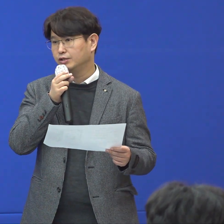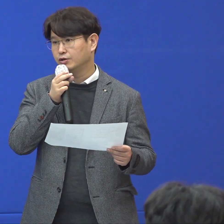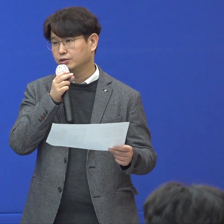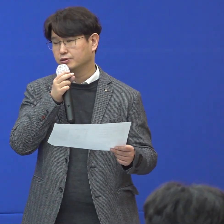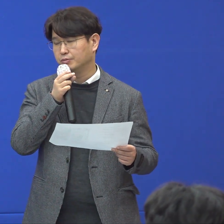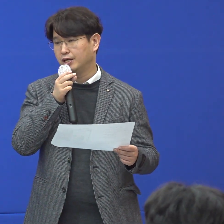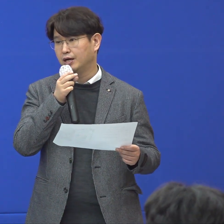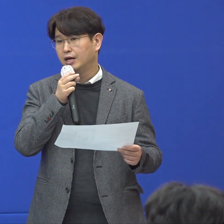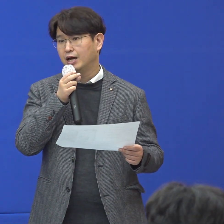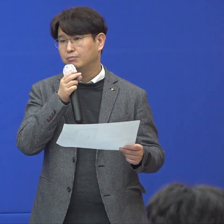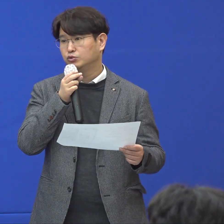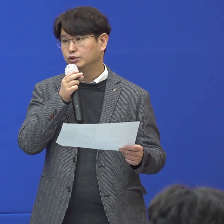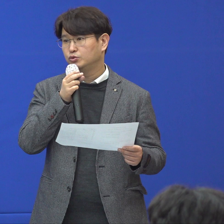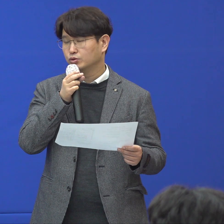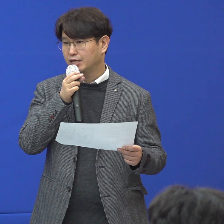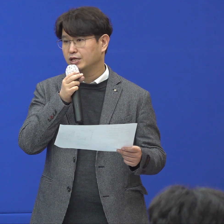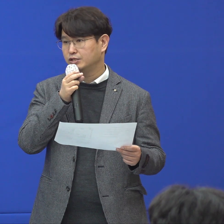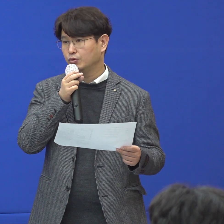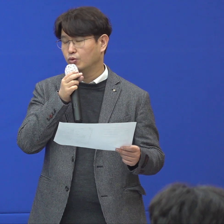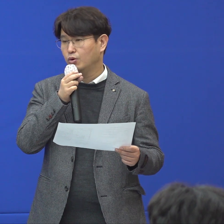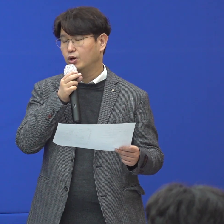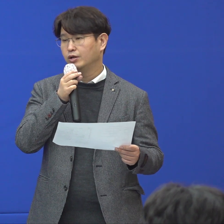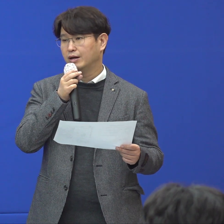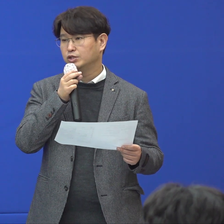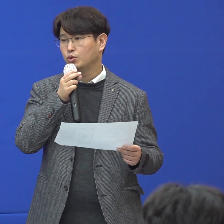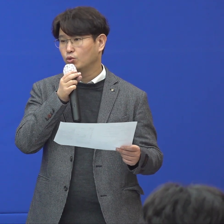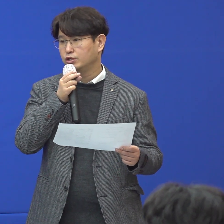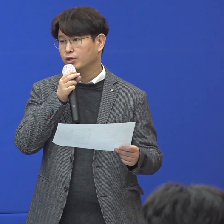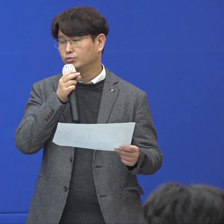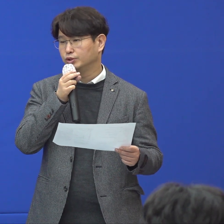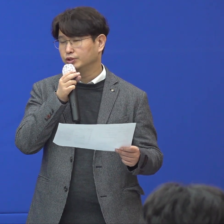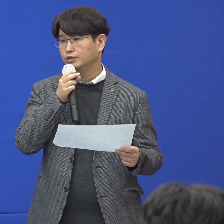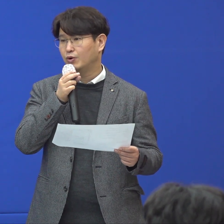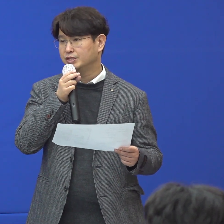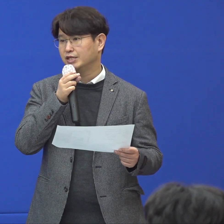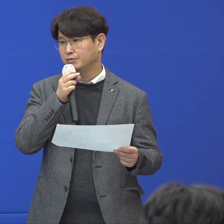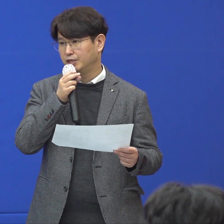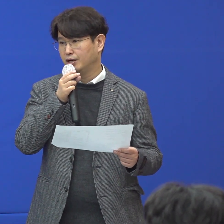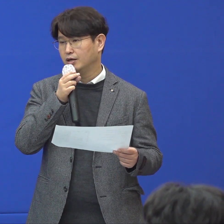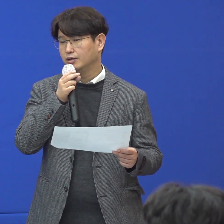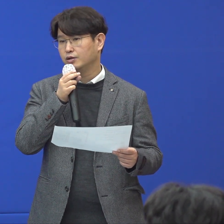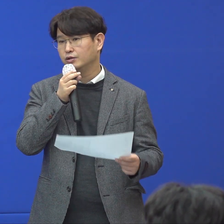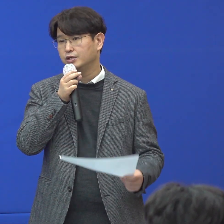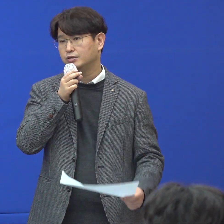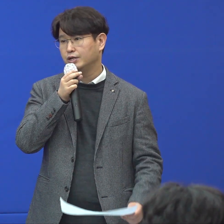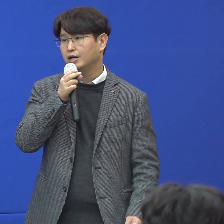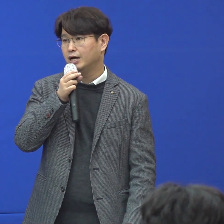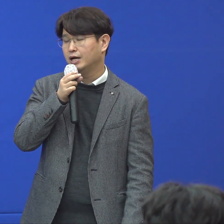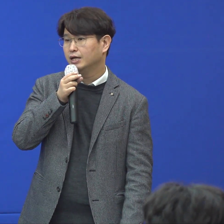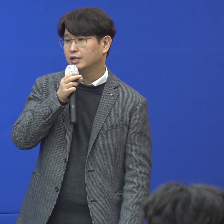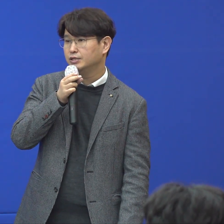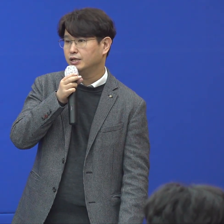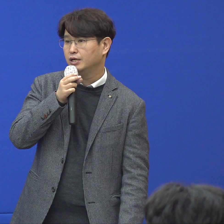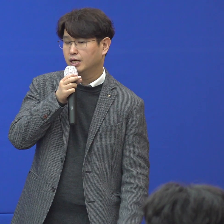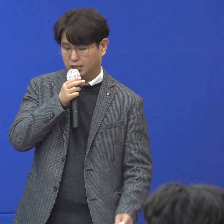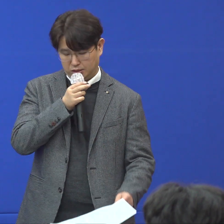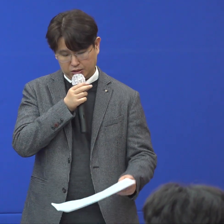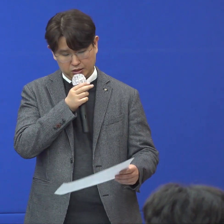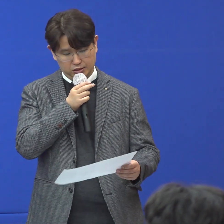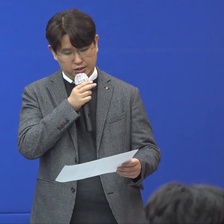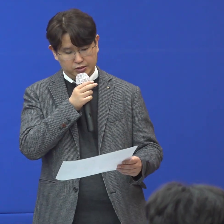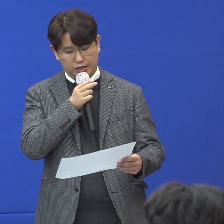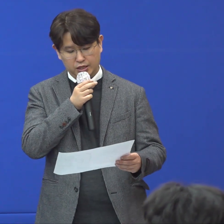추가로 확진되어졌습니다. 한 분은 종사자시고 나머지 50여 분은 환자십니다. 그래서 현재 저희가 다시